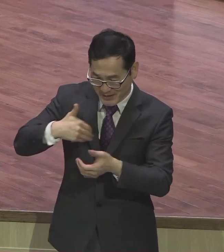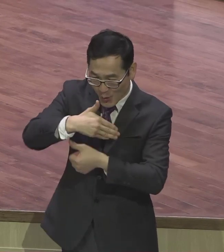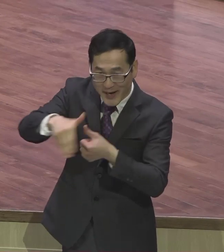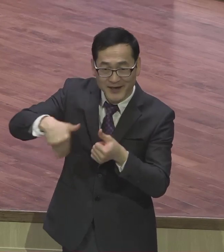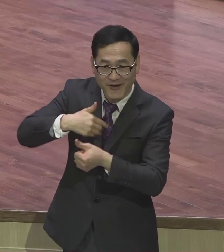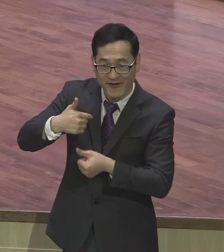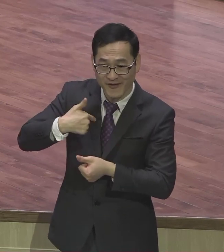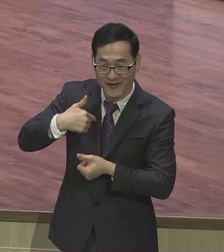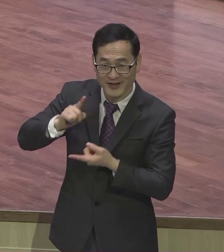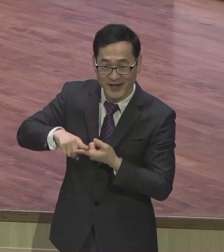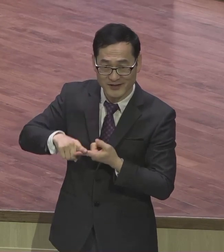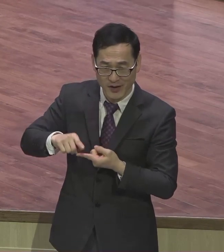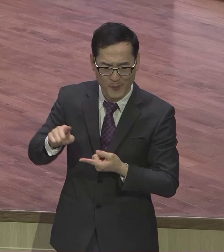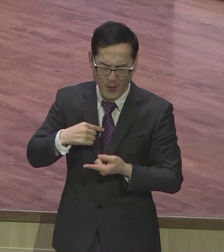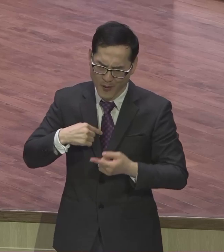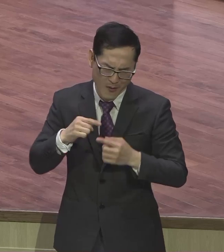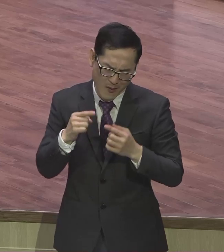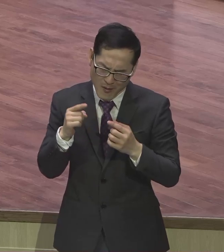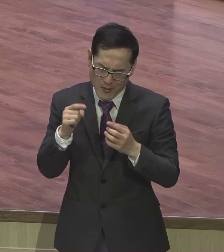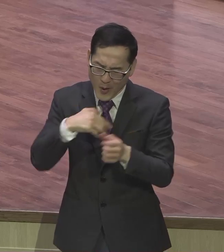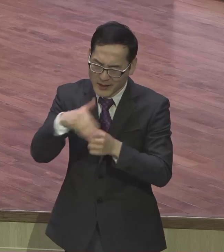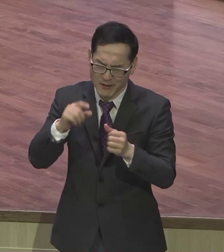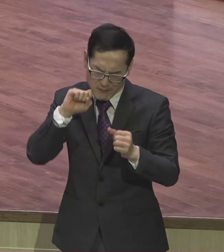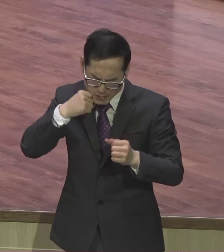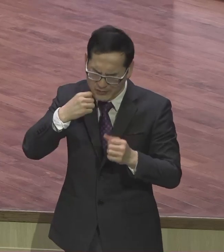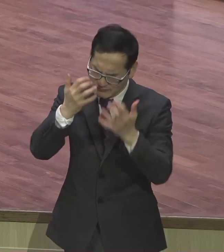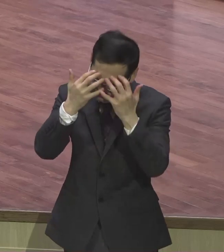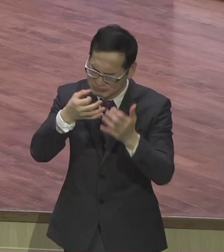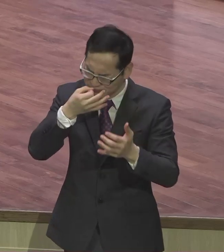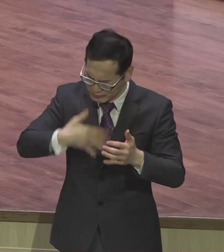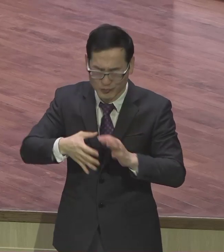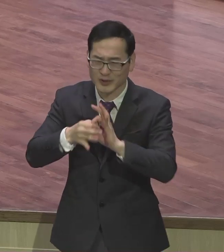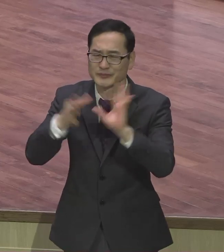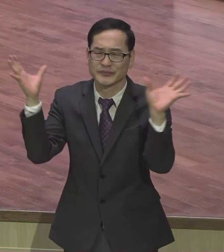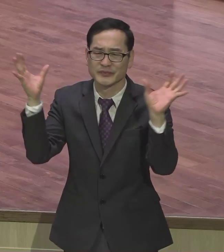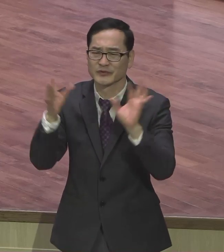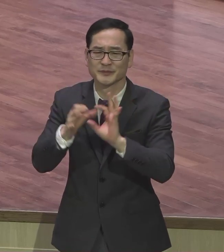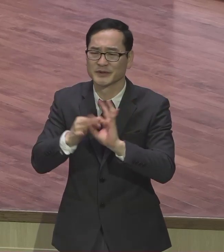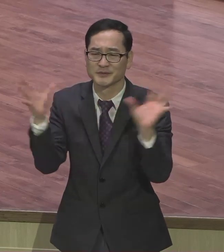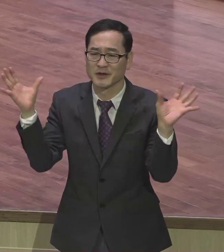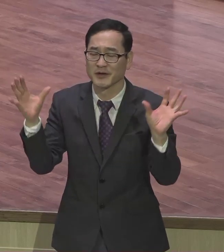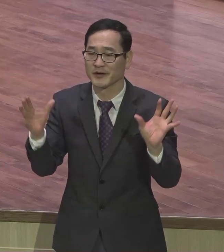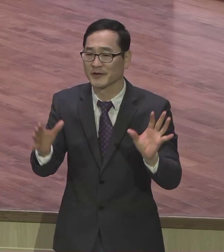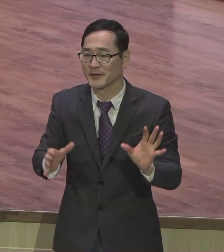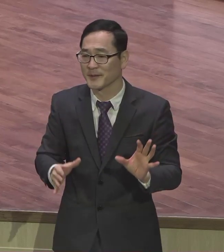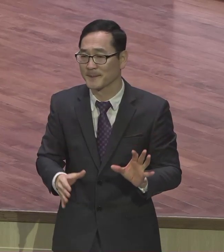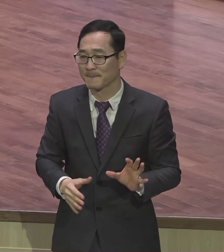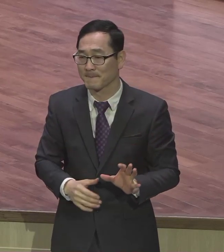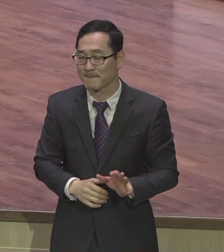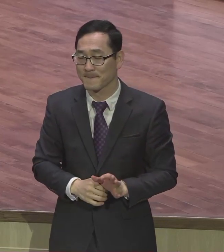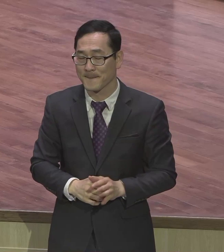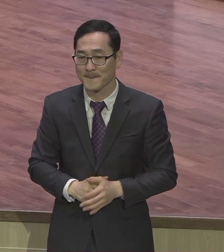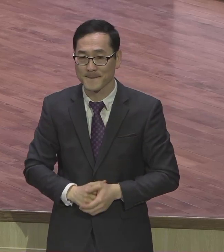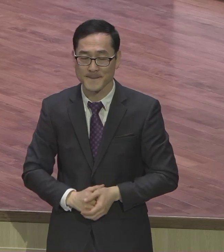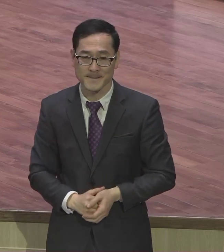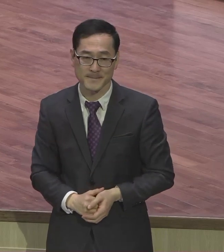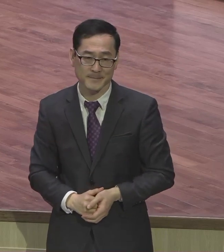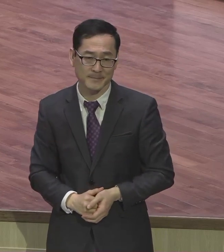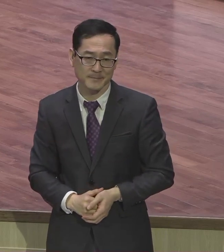어찌하든지 내 행편이 어찌 되든지 상관없다 내 행편이 어찌 되든지 상관없다 나의 삶을